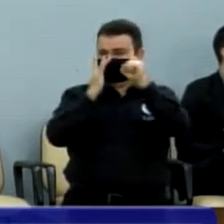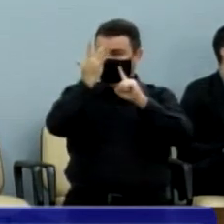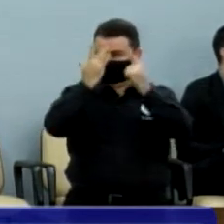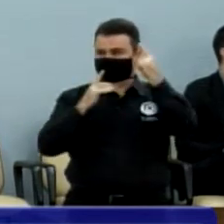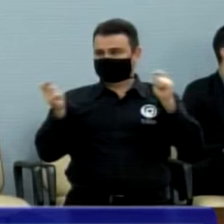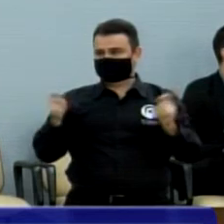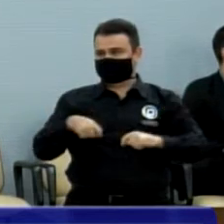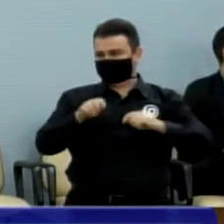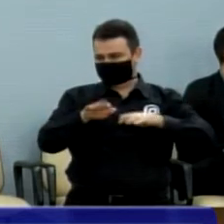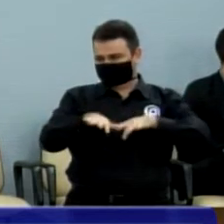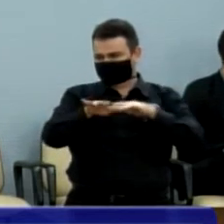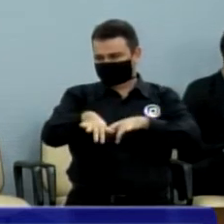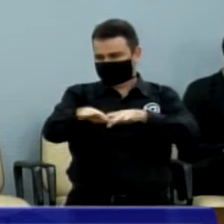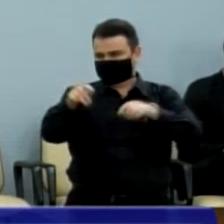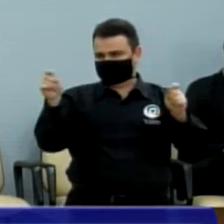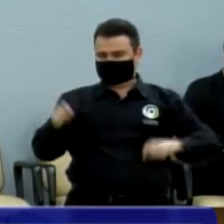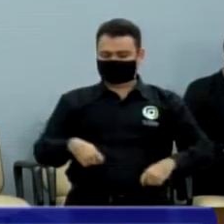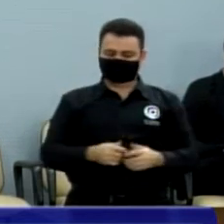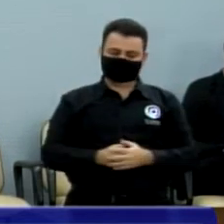Outro assunto.